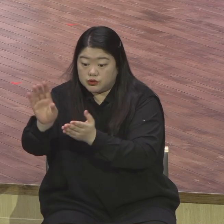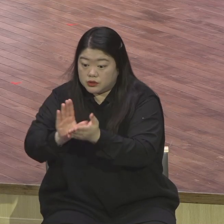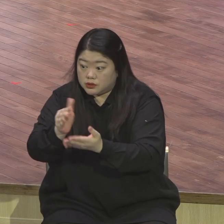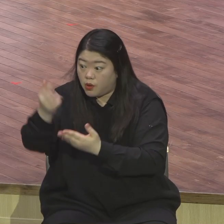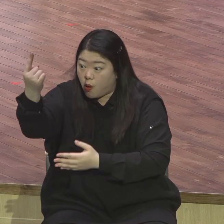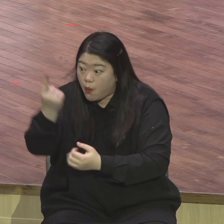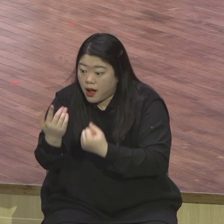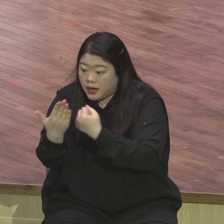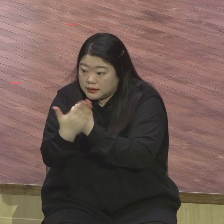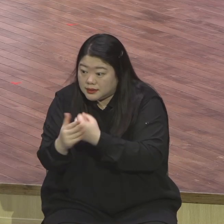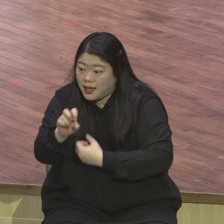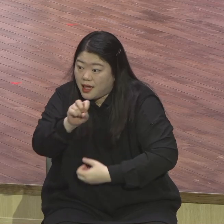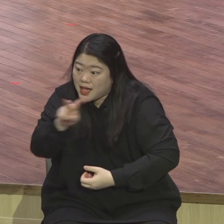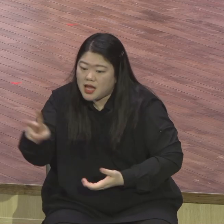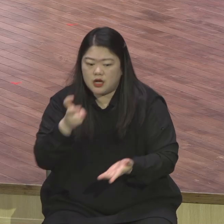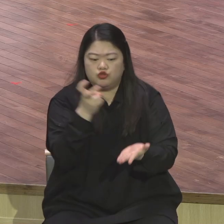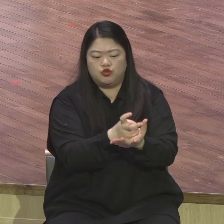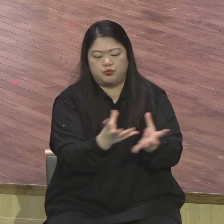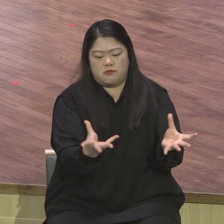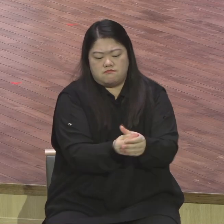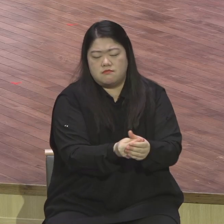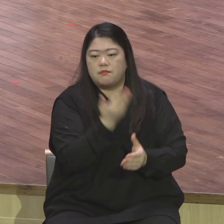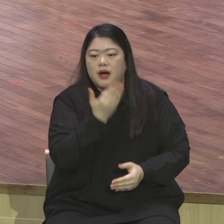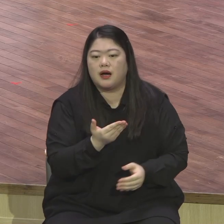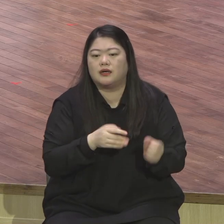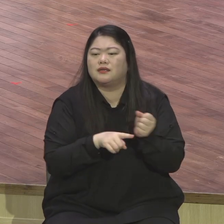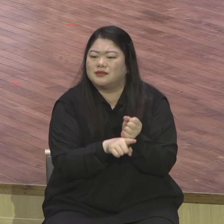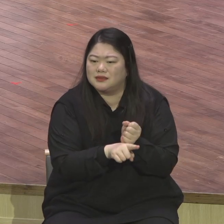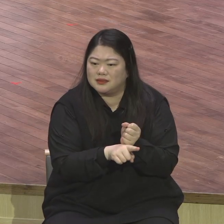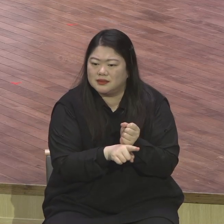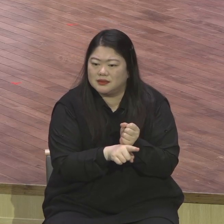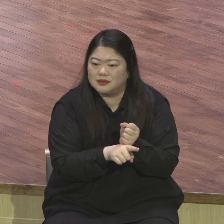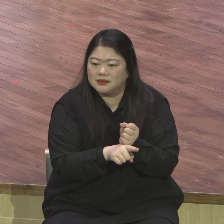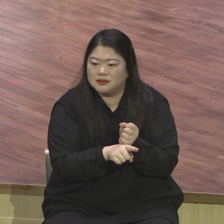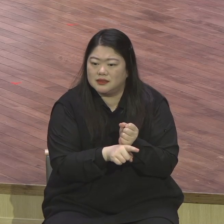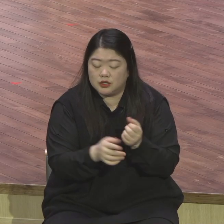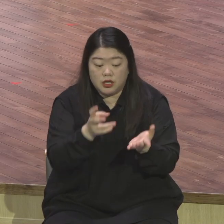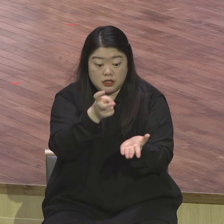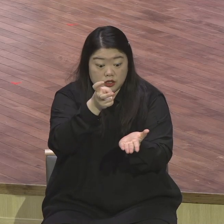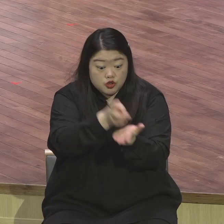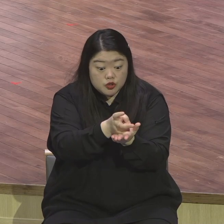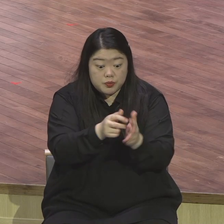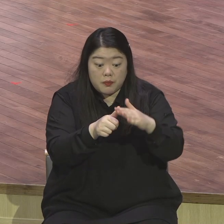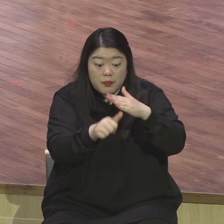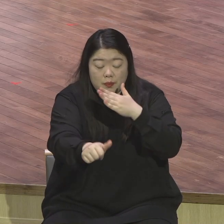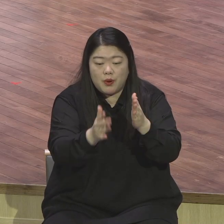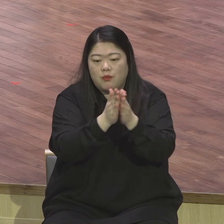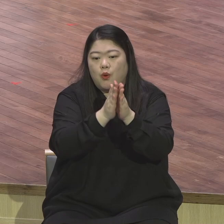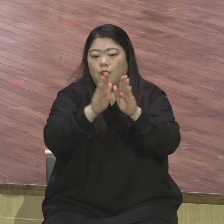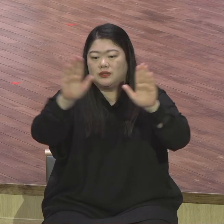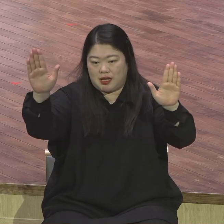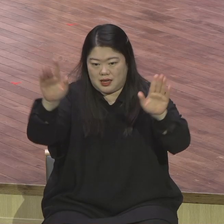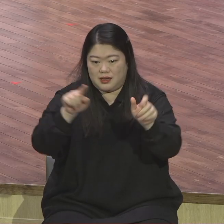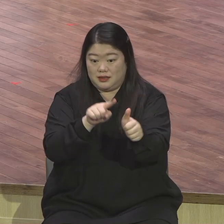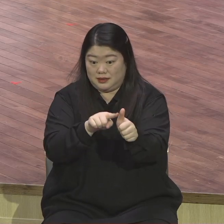예수 그리스도 밖에 없다 예수 그리스도 외에는 구원을 받을 수 없다 그것을